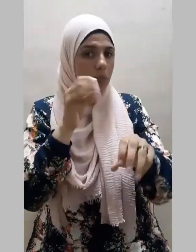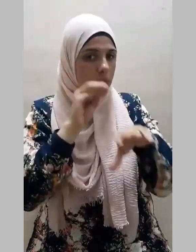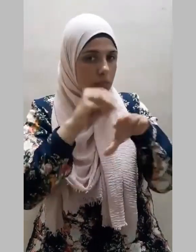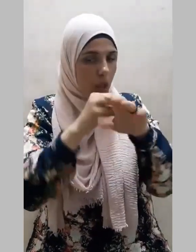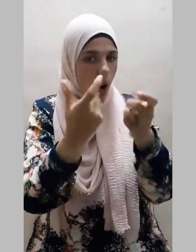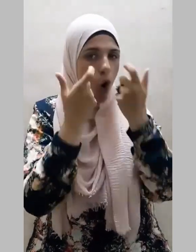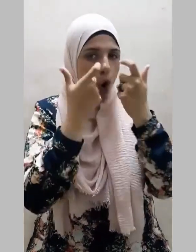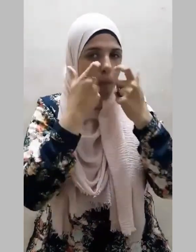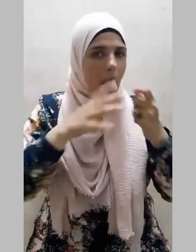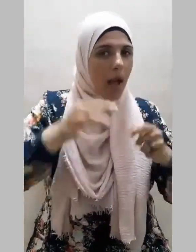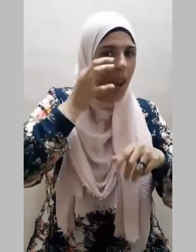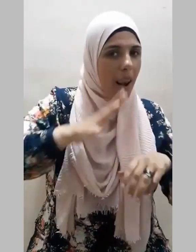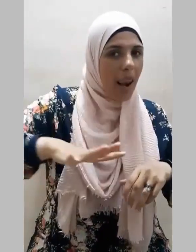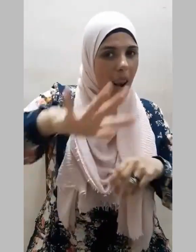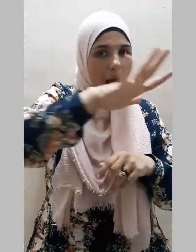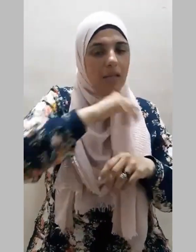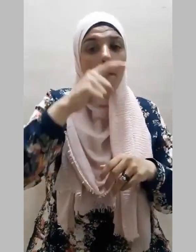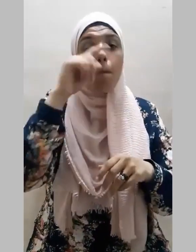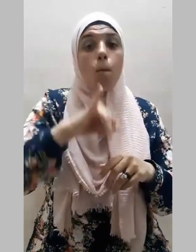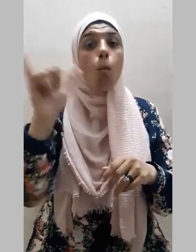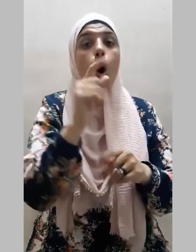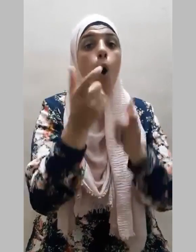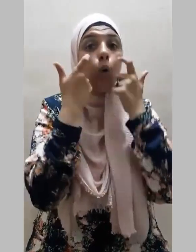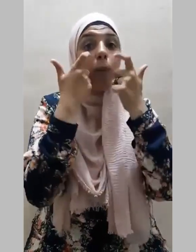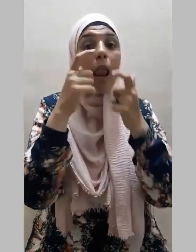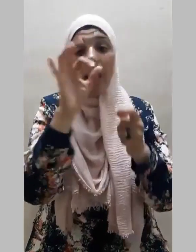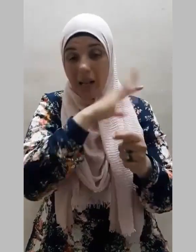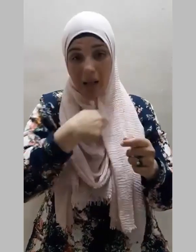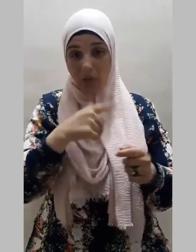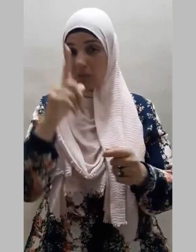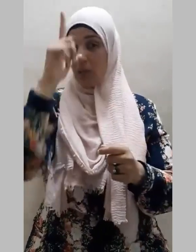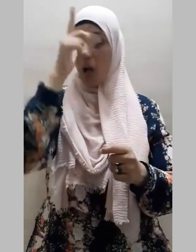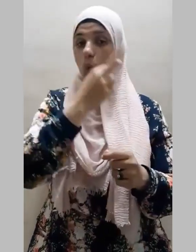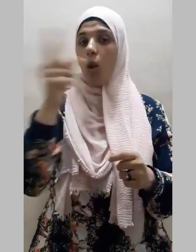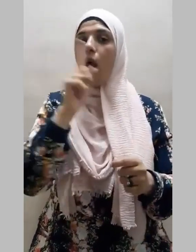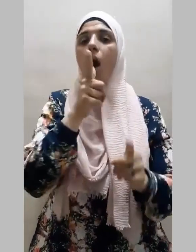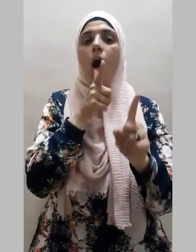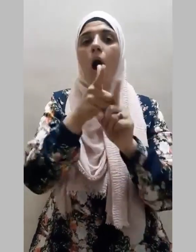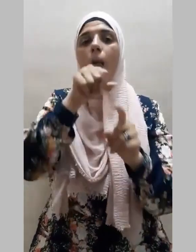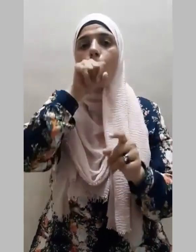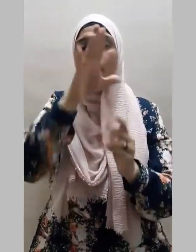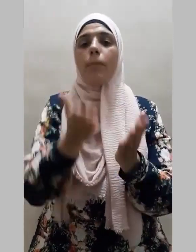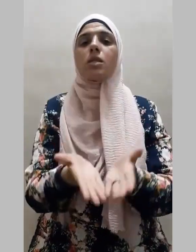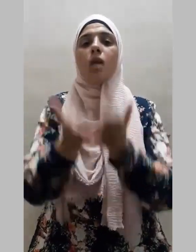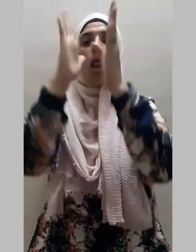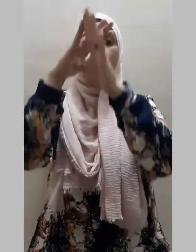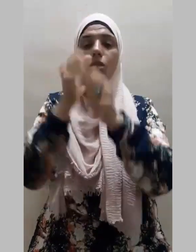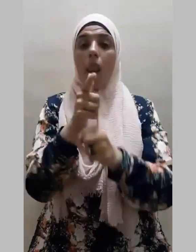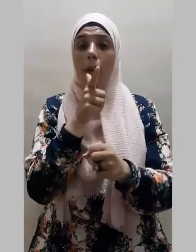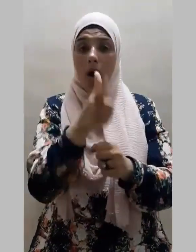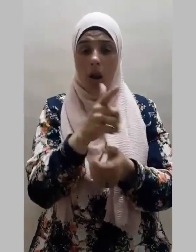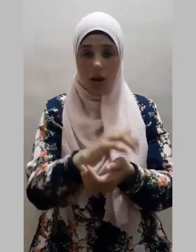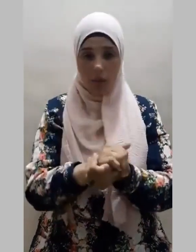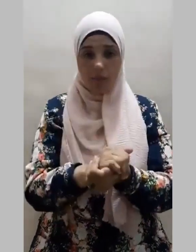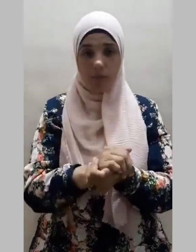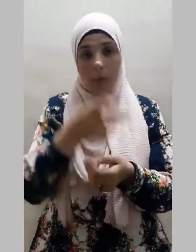وسلم من ذلك كله فقال صلى الله عليه وسلم من طلب